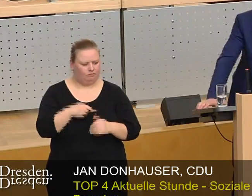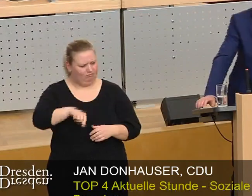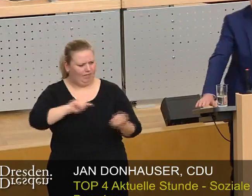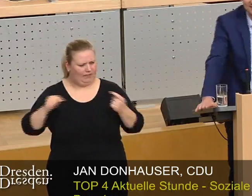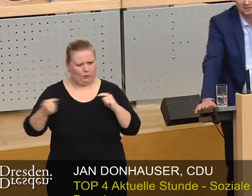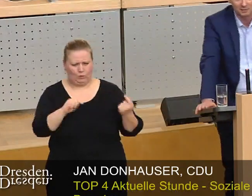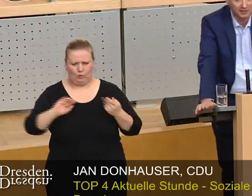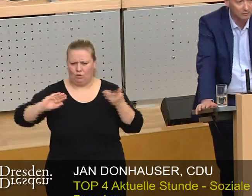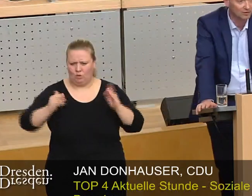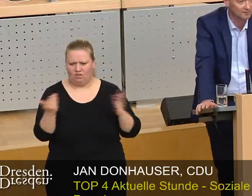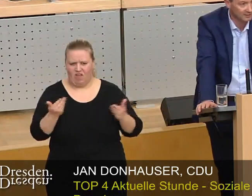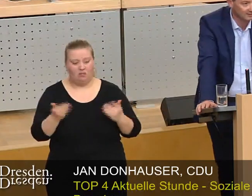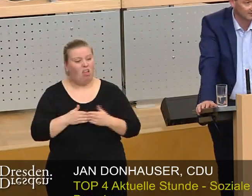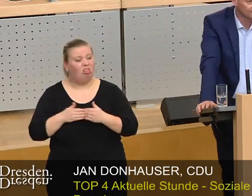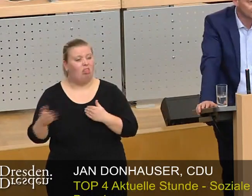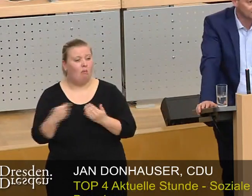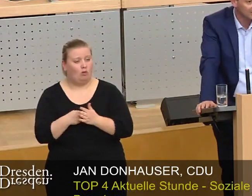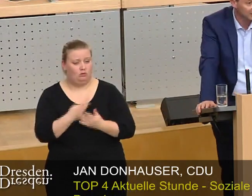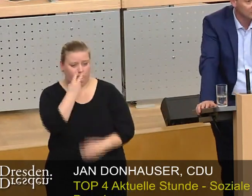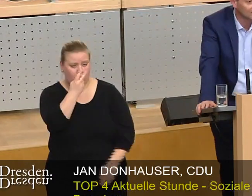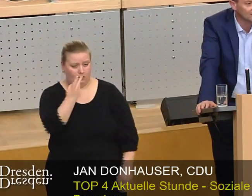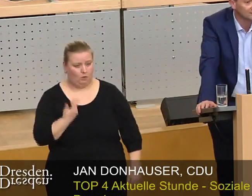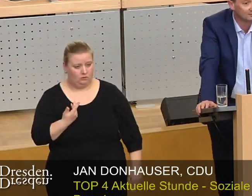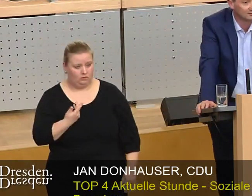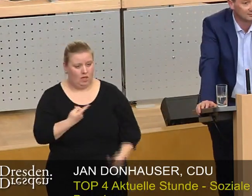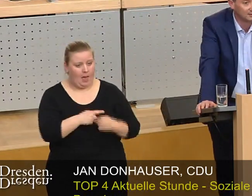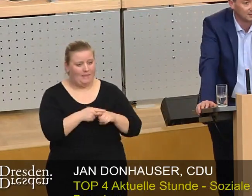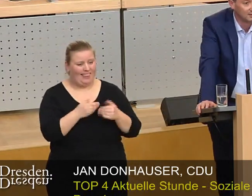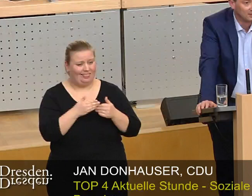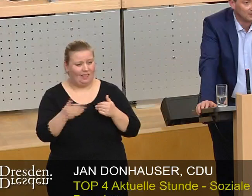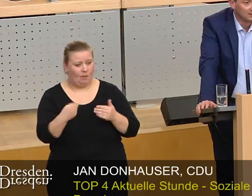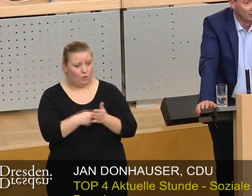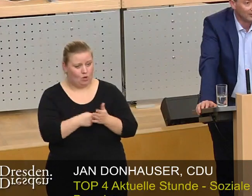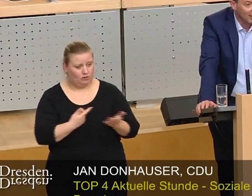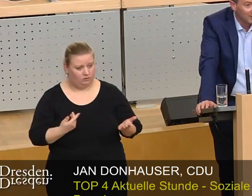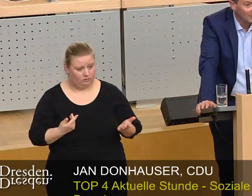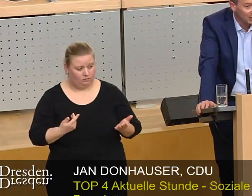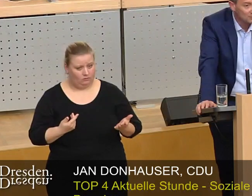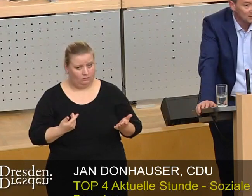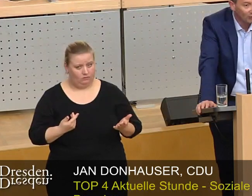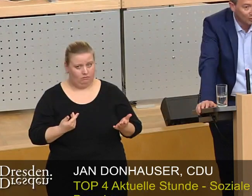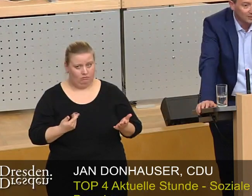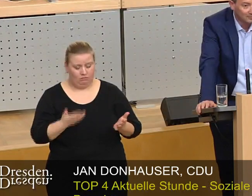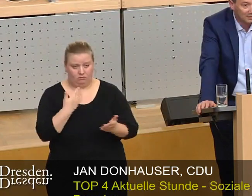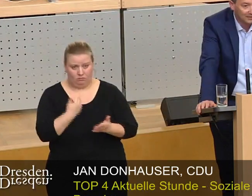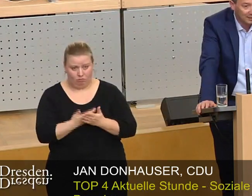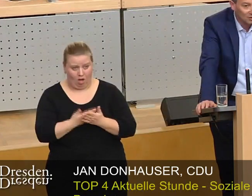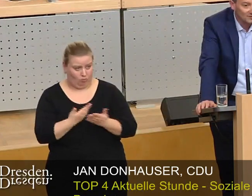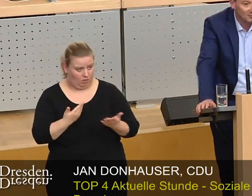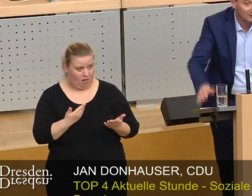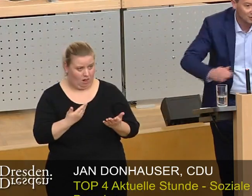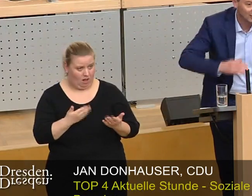der Debatte, was das ganze Thema Nebenkosten angeht, Mietnebenkosten. Und da haben wir ja Beispiele, wo die